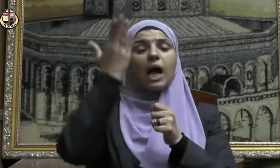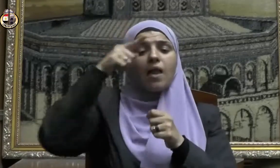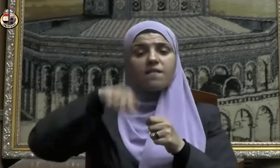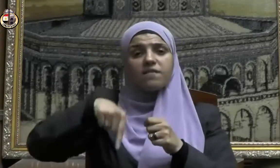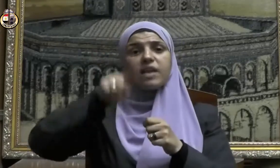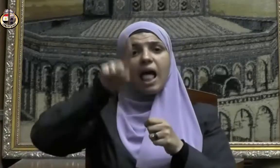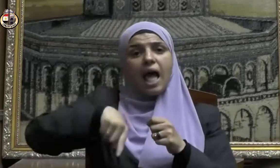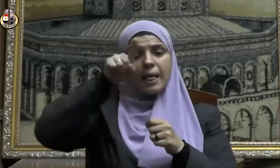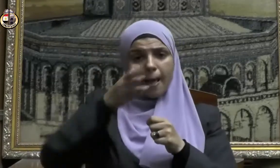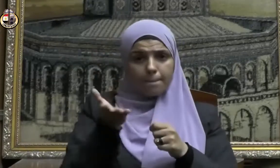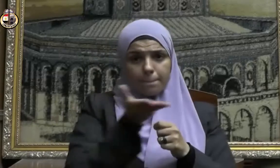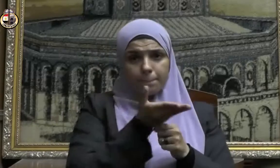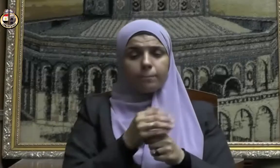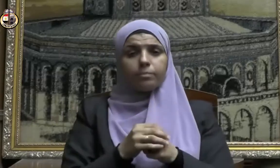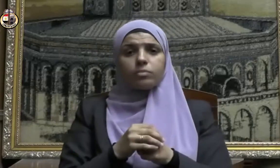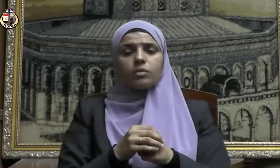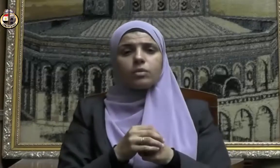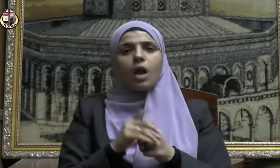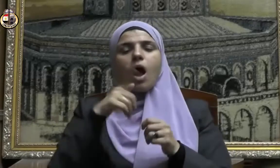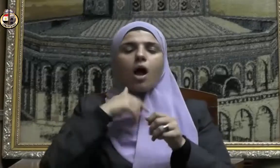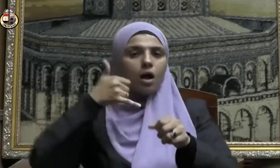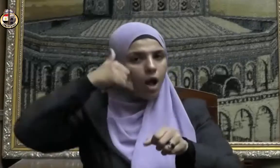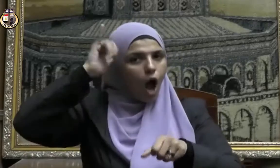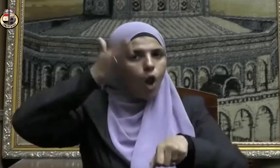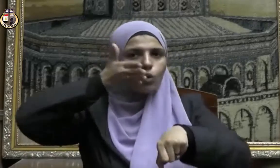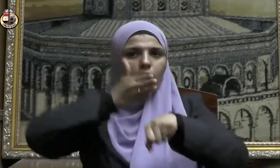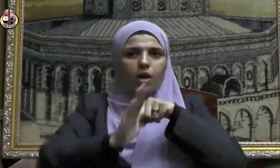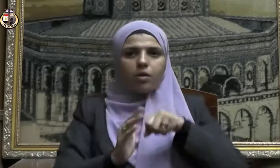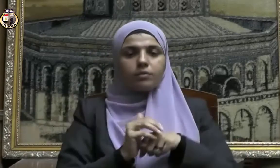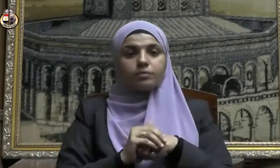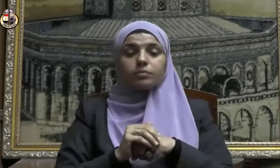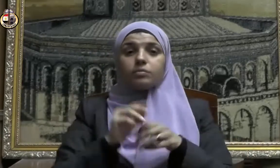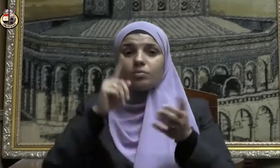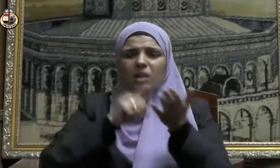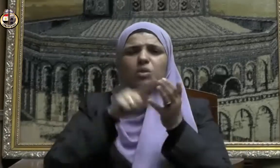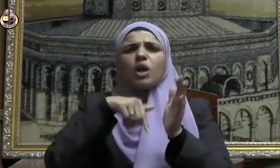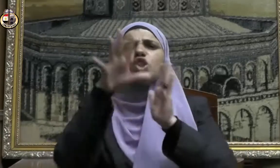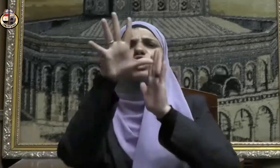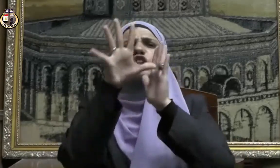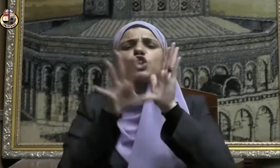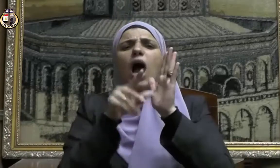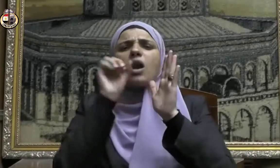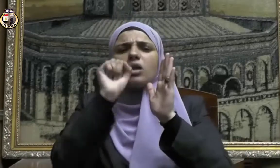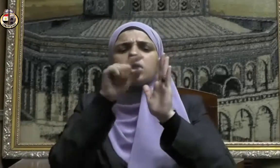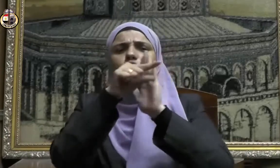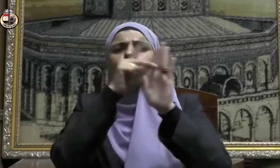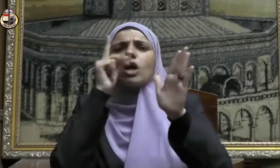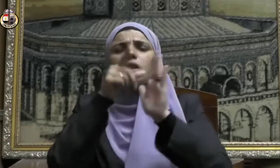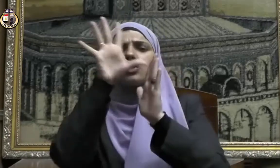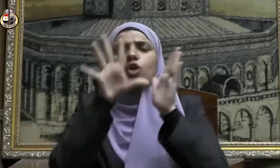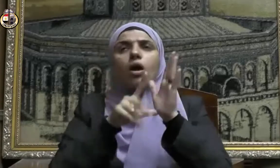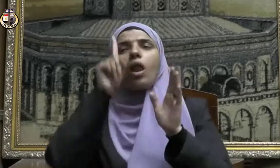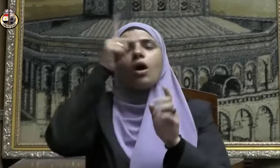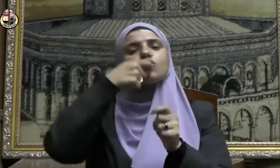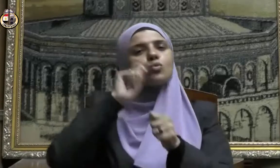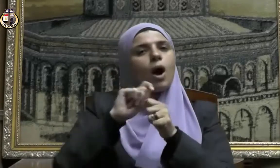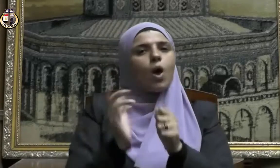هذه الأيام الأطحية فهي شعيرة من شعائر الله عز وجل